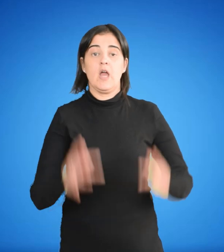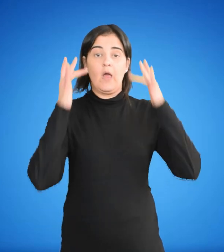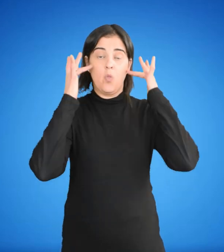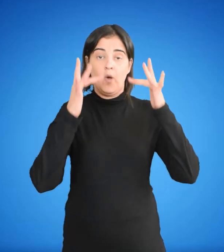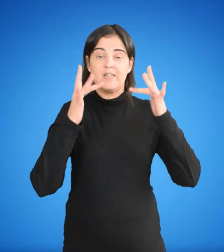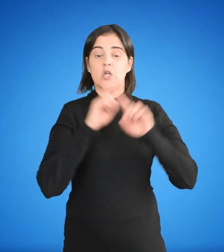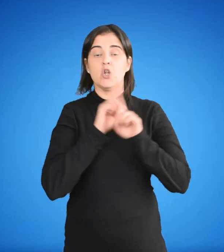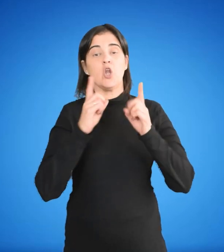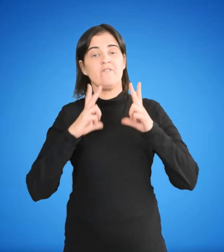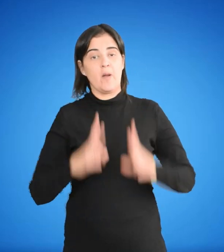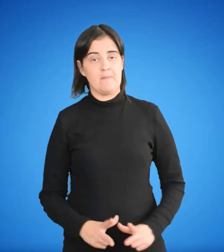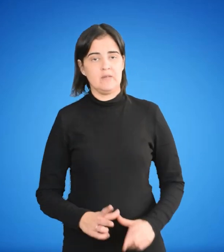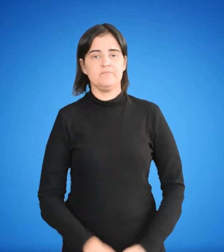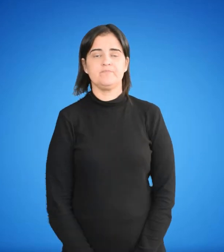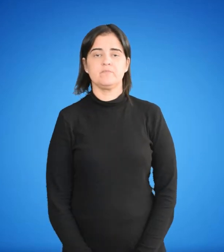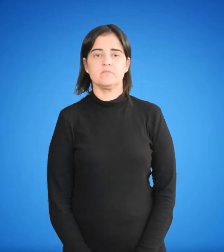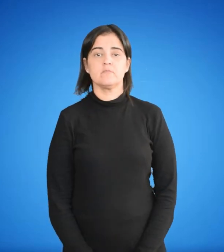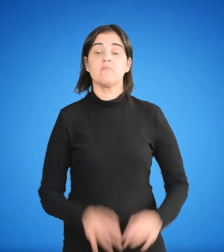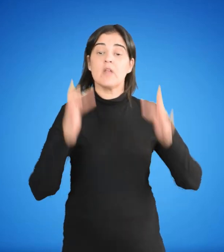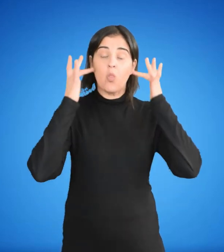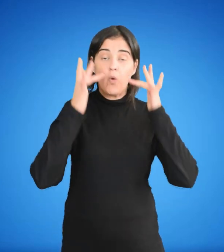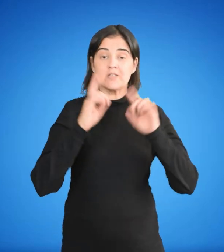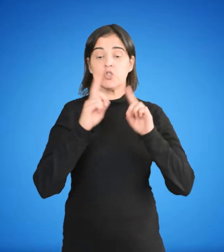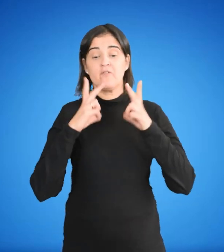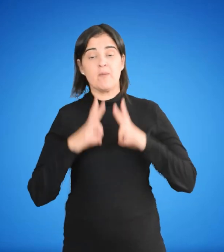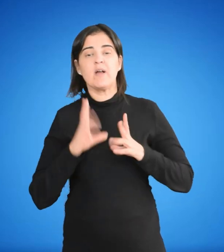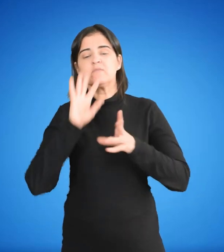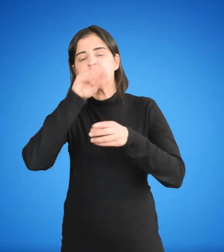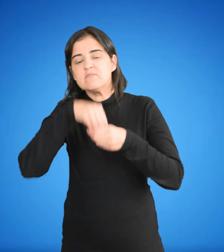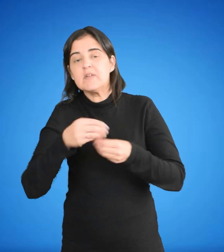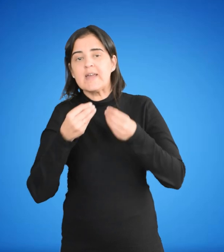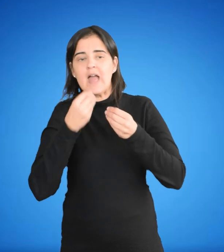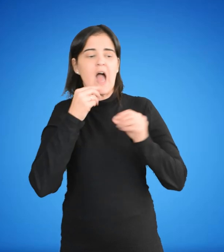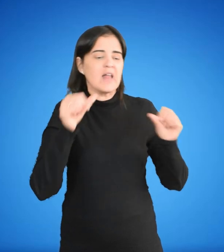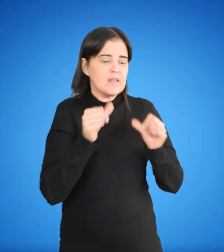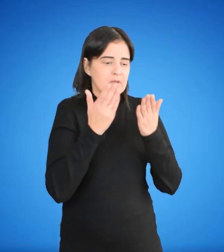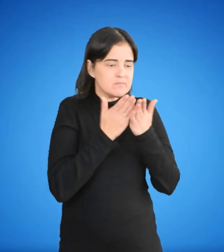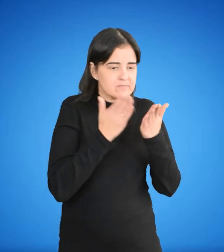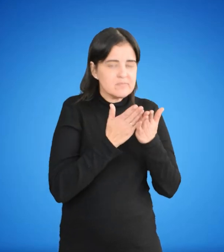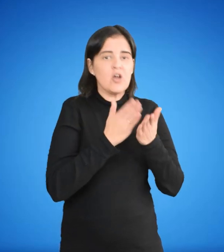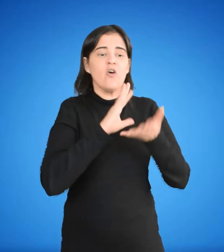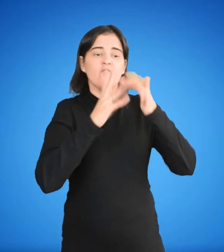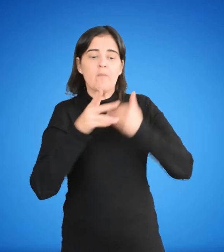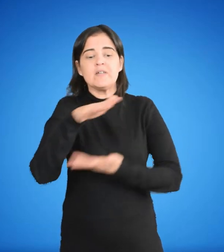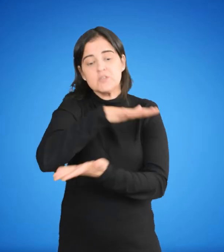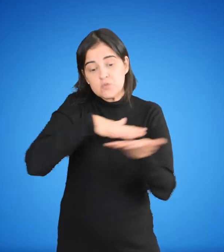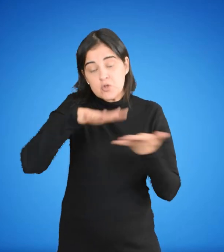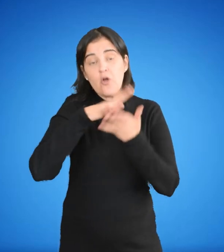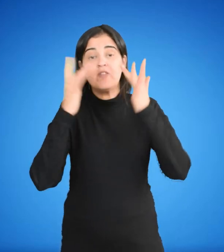Educación no formal. La educación no formal comprende aquellas actividades, medios y ámbitos de educación